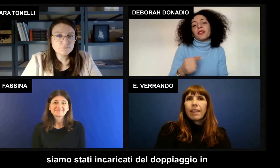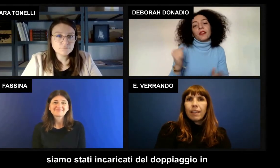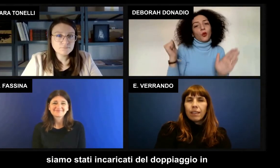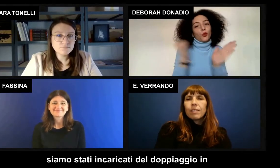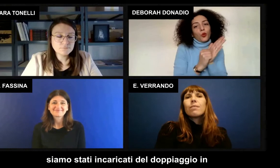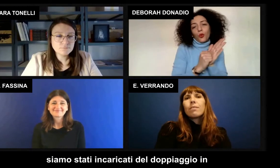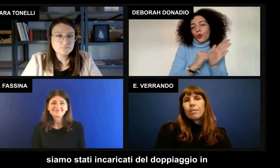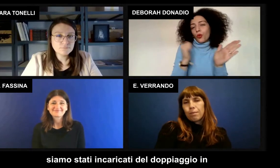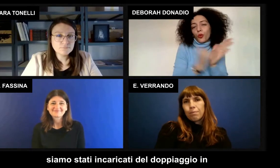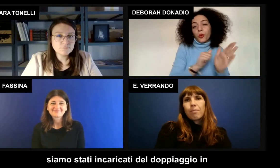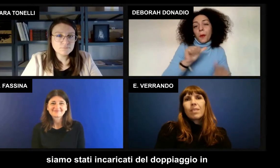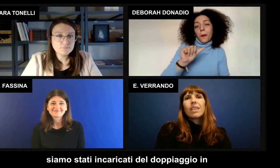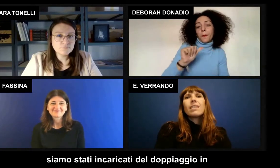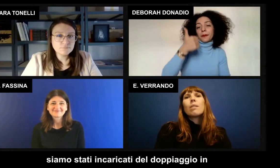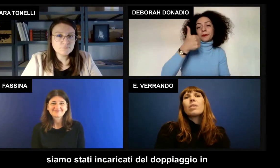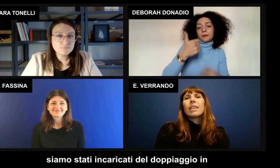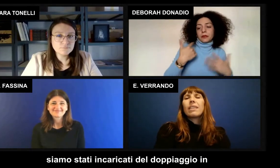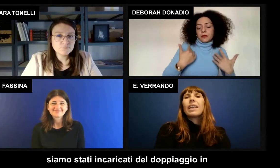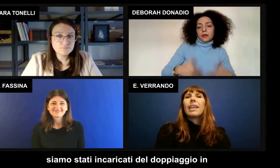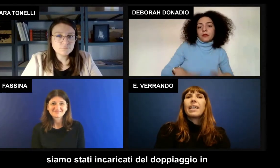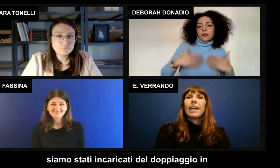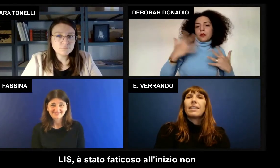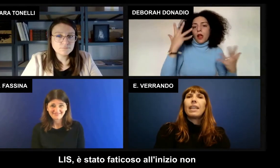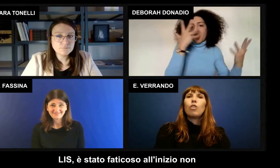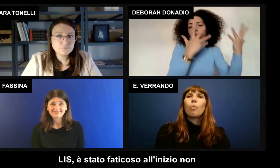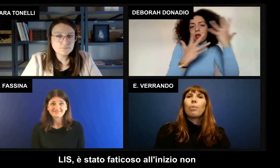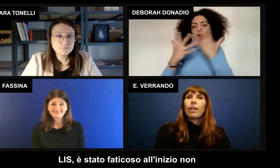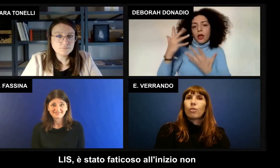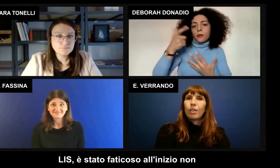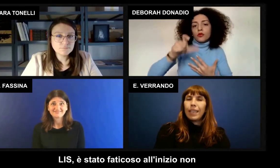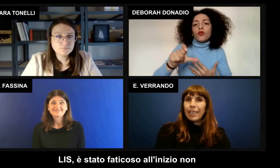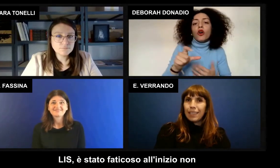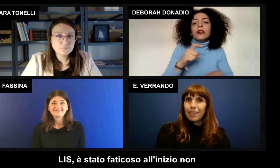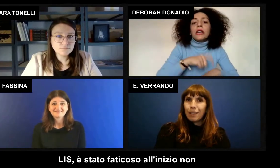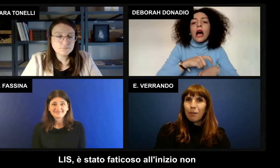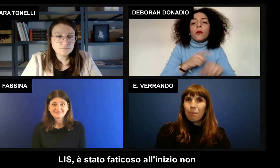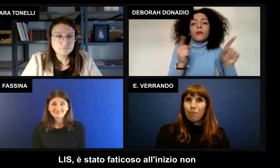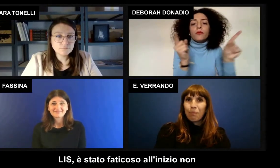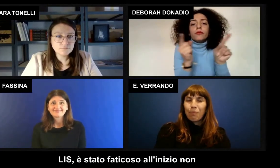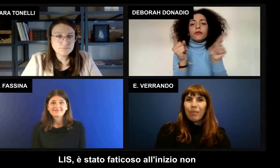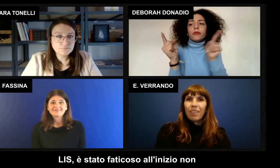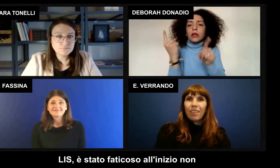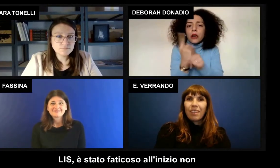Made siamo stati incaricati del doppiaggio in LIS